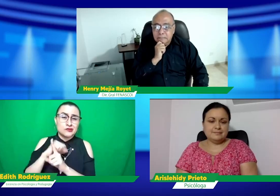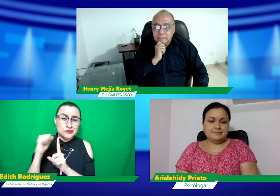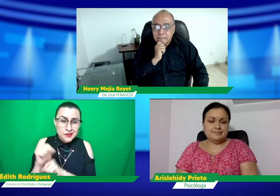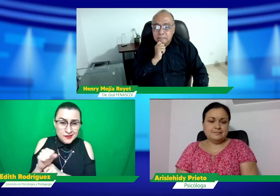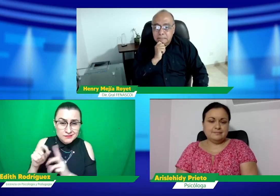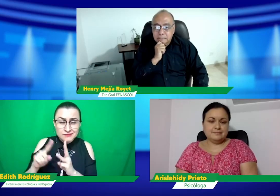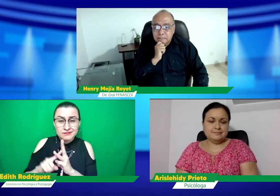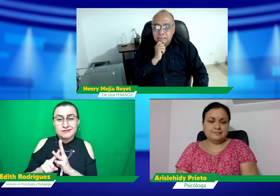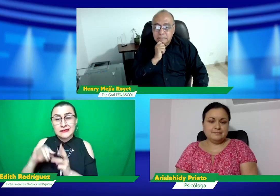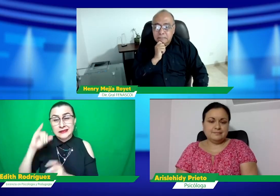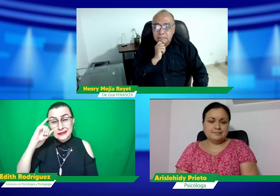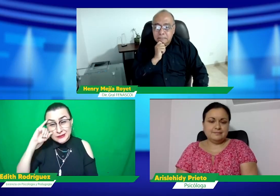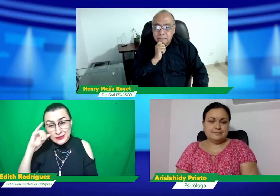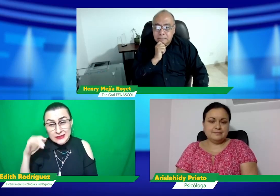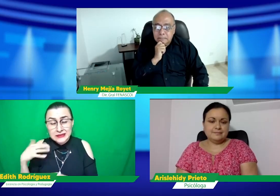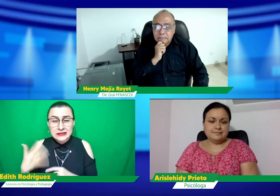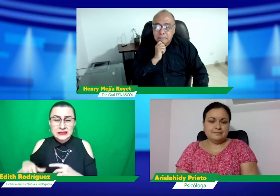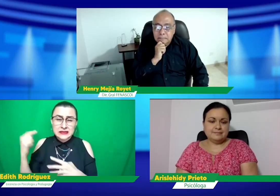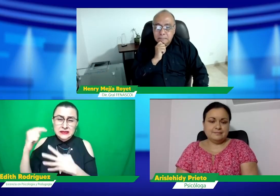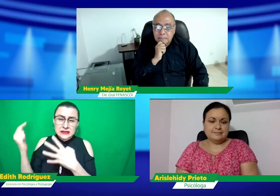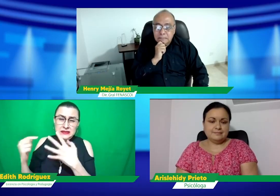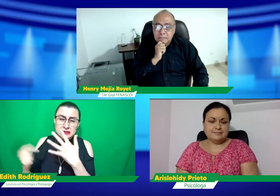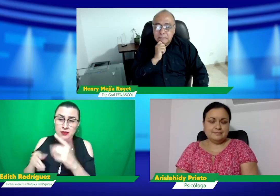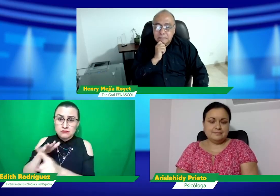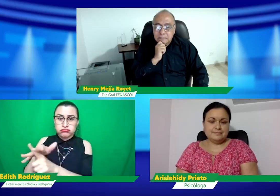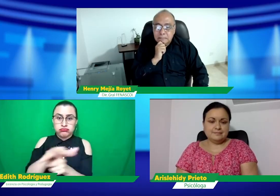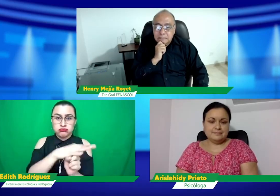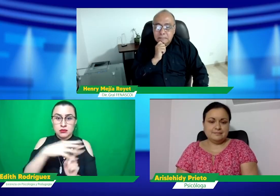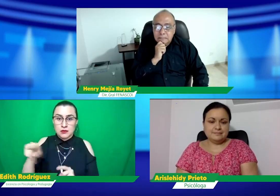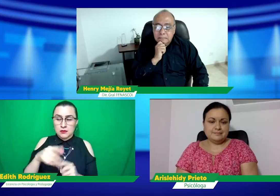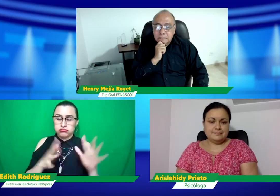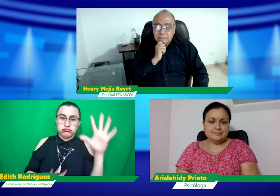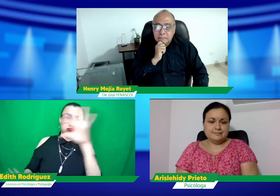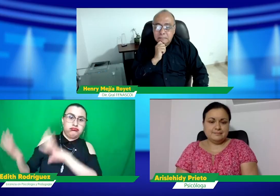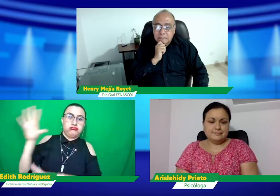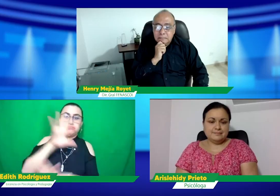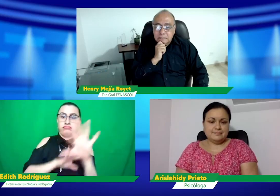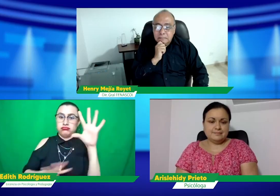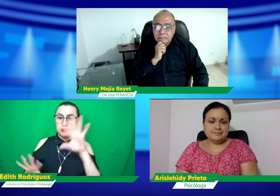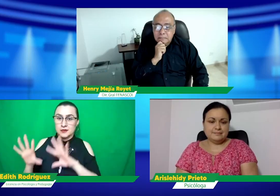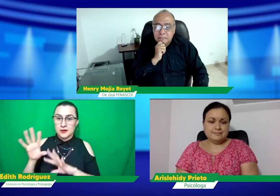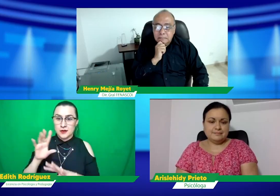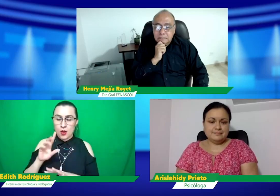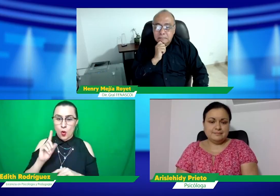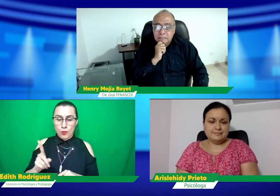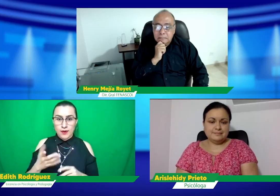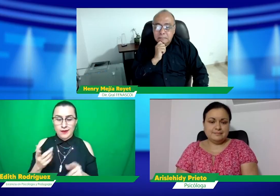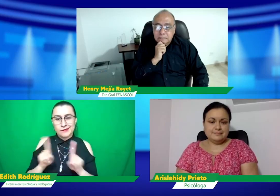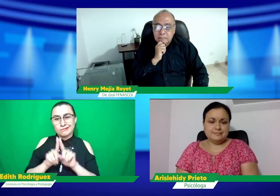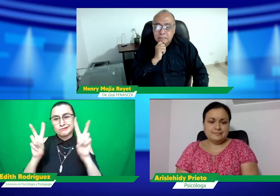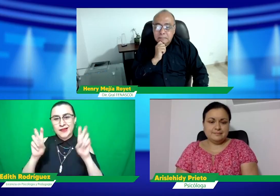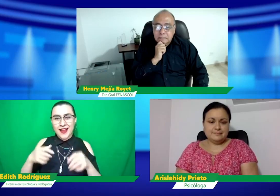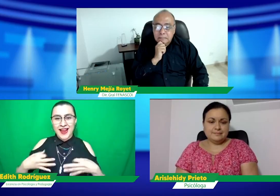están afectando a nivel mundial, económicos, sociales, psicológicos y todo esto,